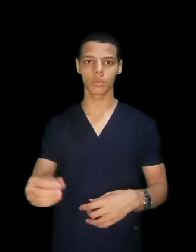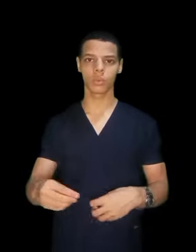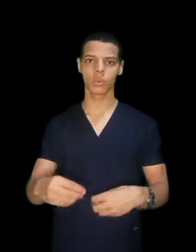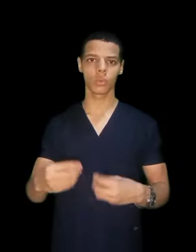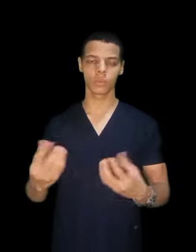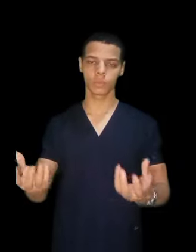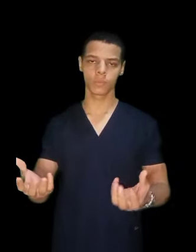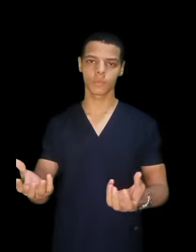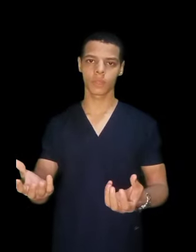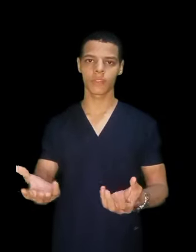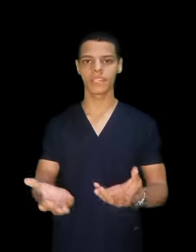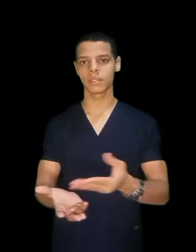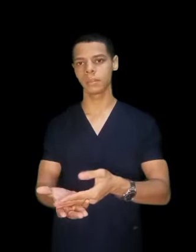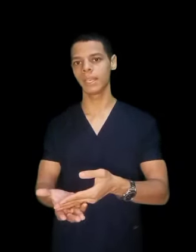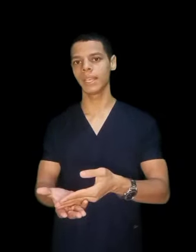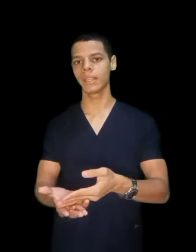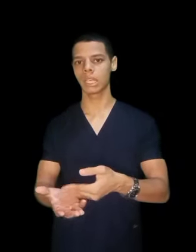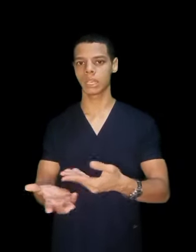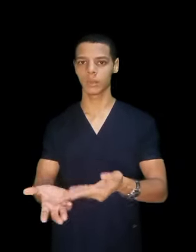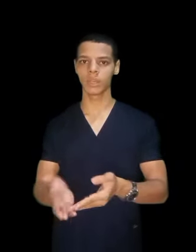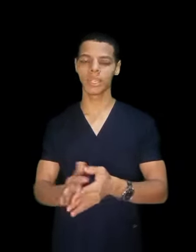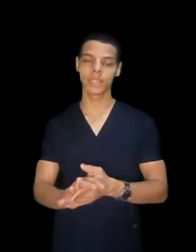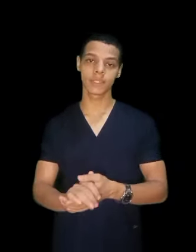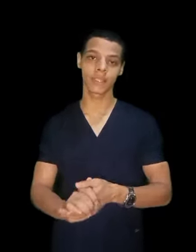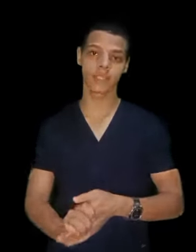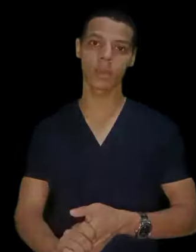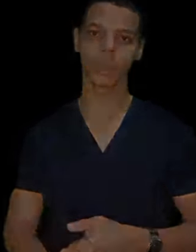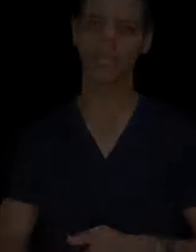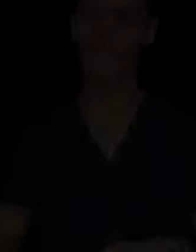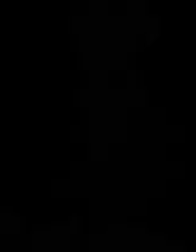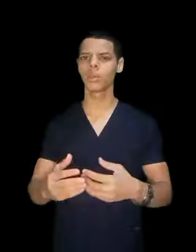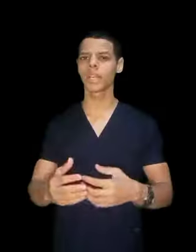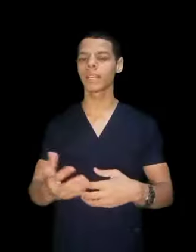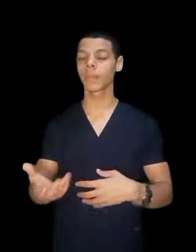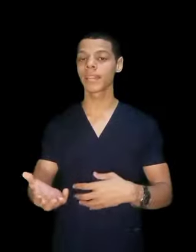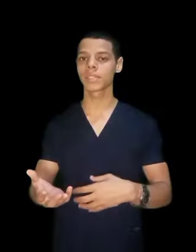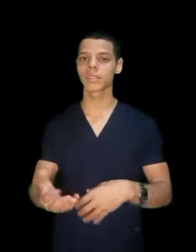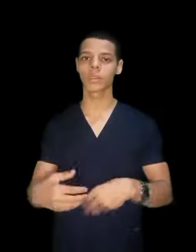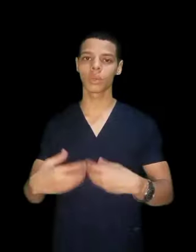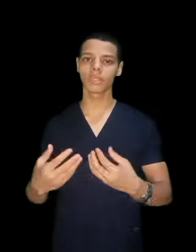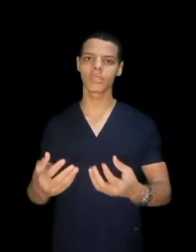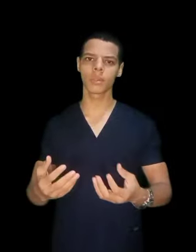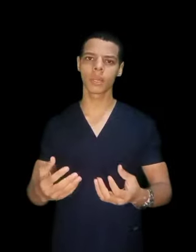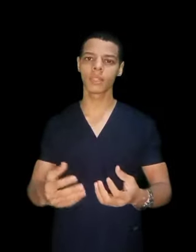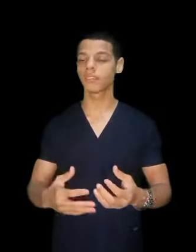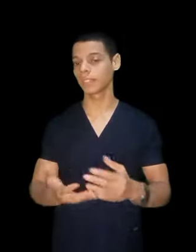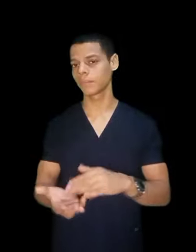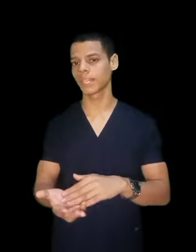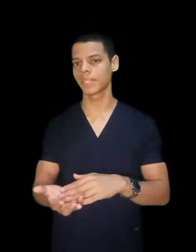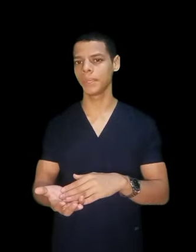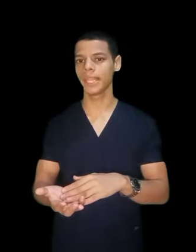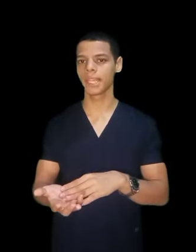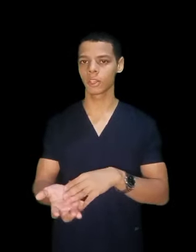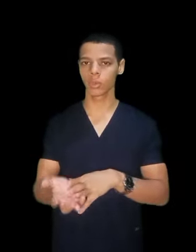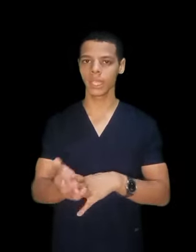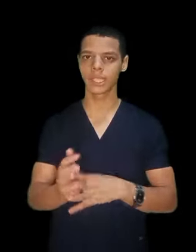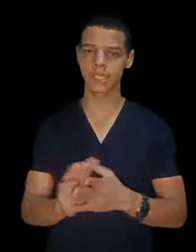فتتميل لكلية التمريد حادي يقولك ان مجال الصفر لكلية التمريد فتبدأ تميل لكلية